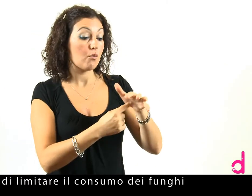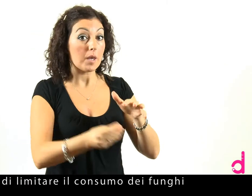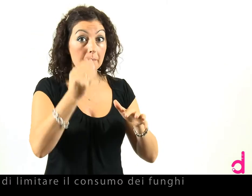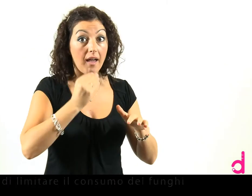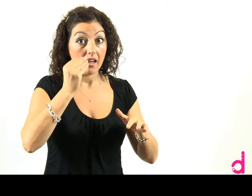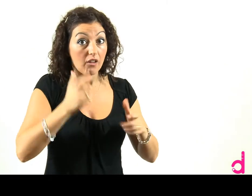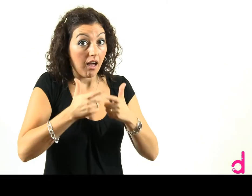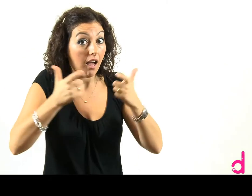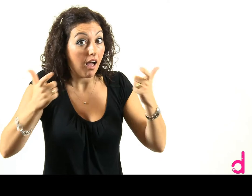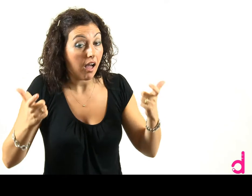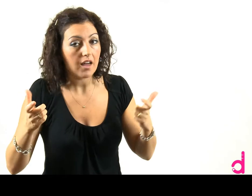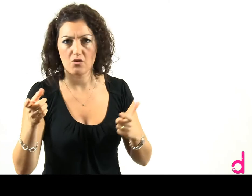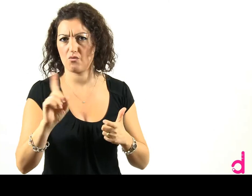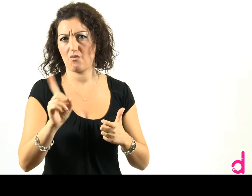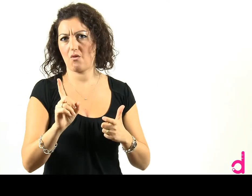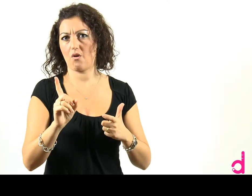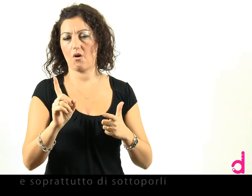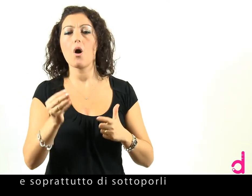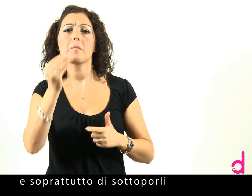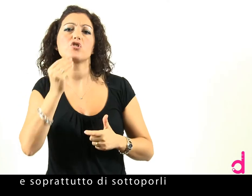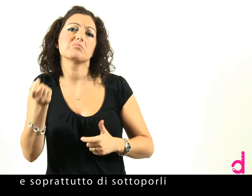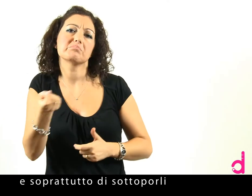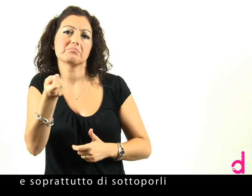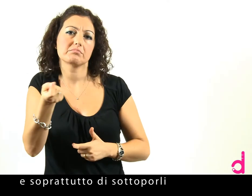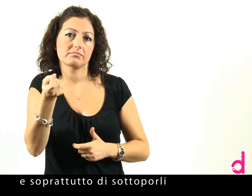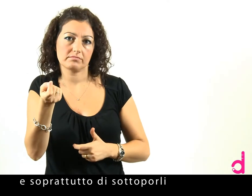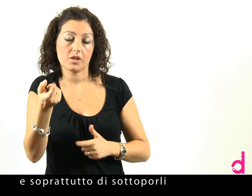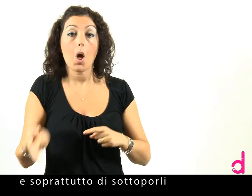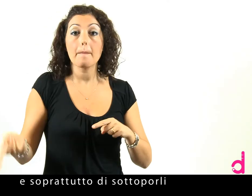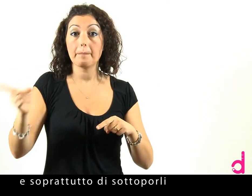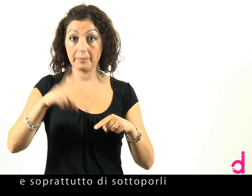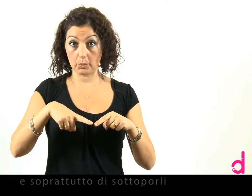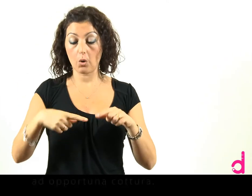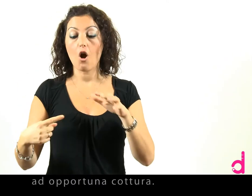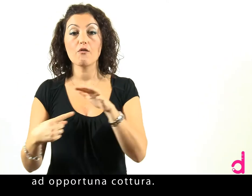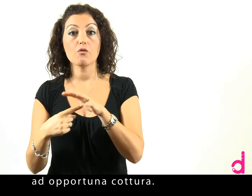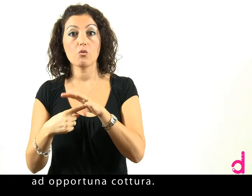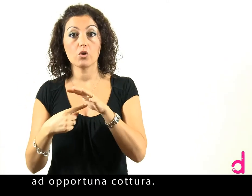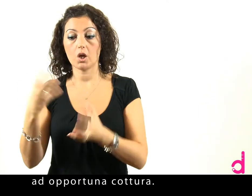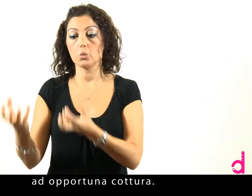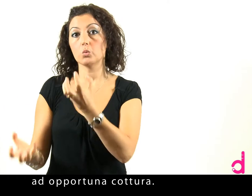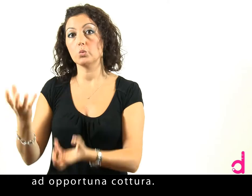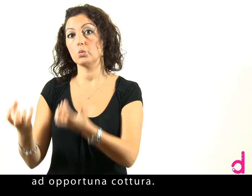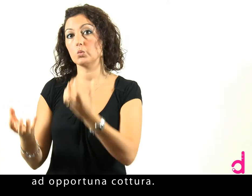e soprattutto di sottoporli a opportuna cottura.